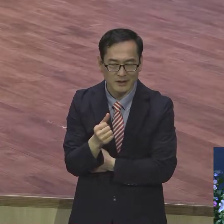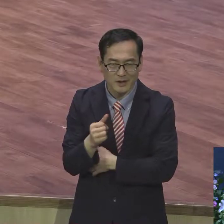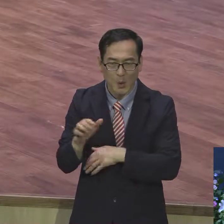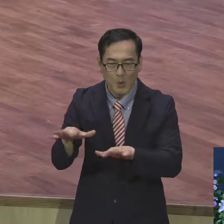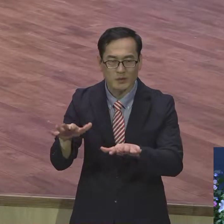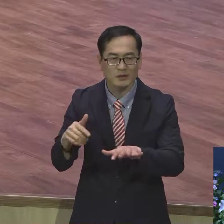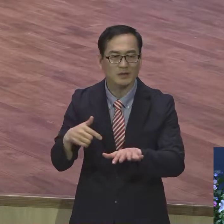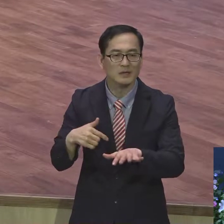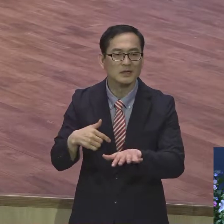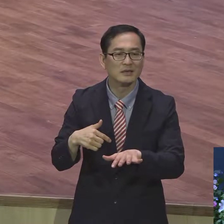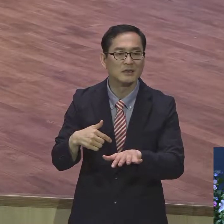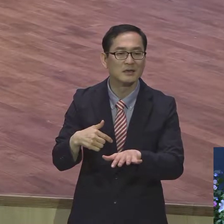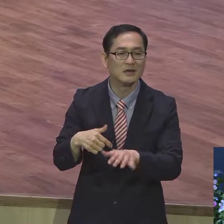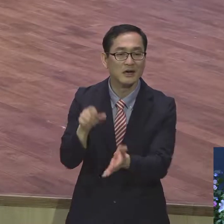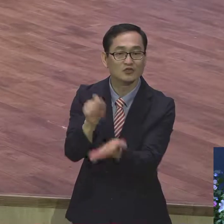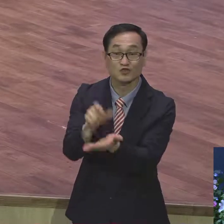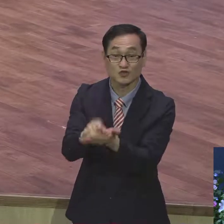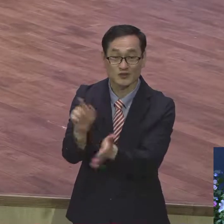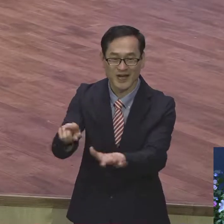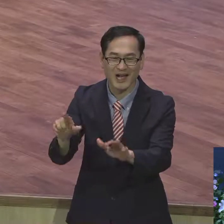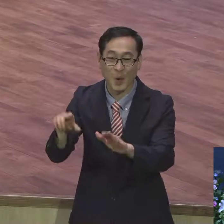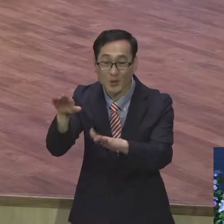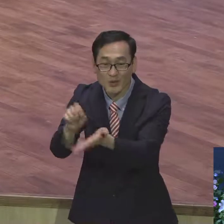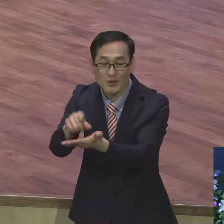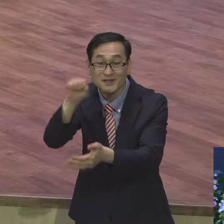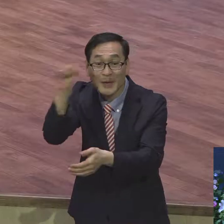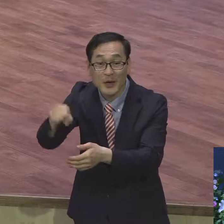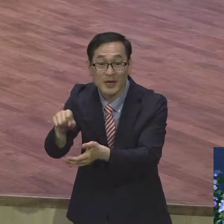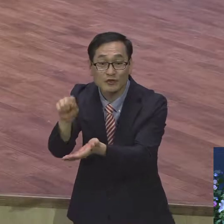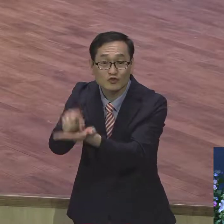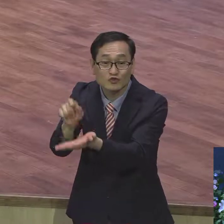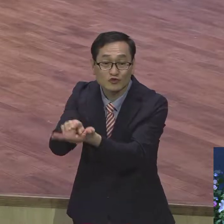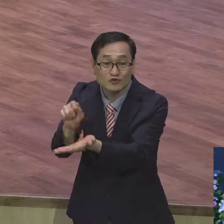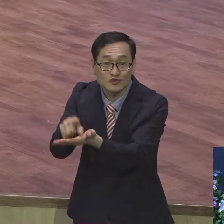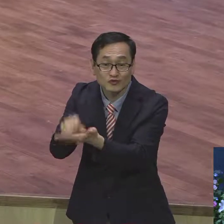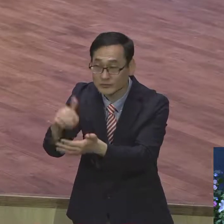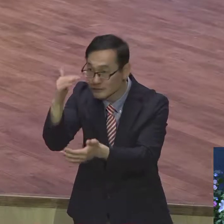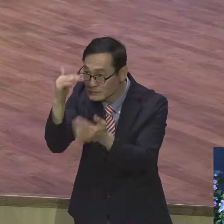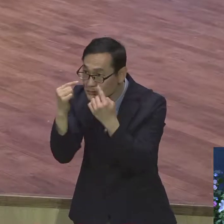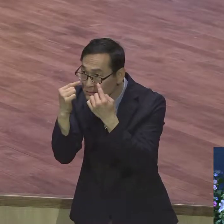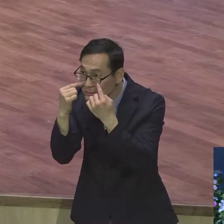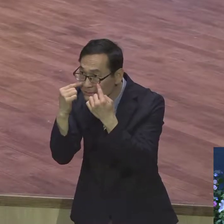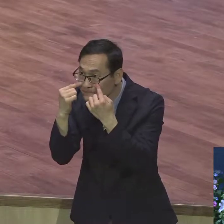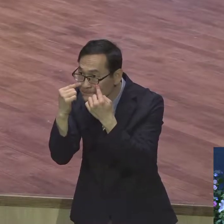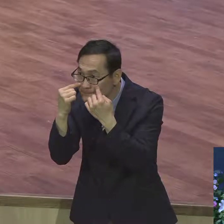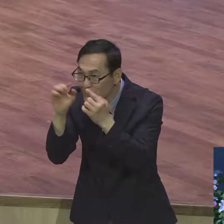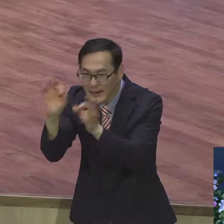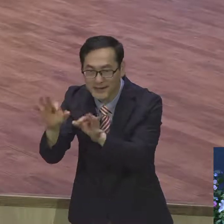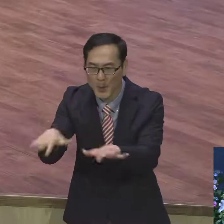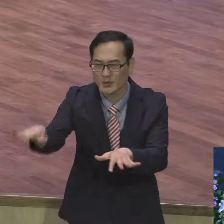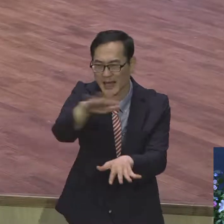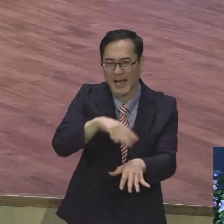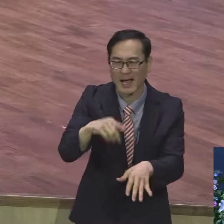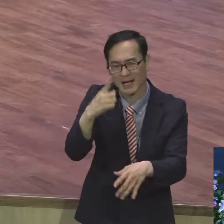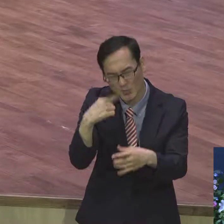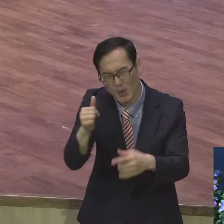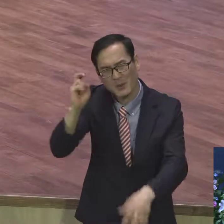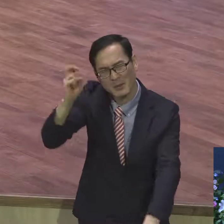예배 때 교인들이 많이 작게 오겠는데 했는데 역시 우리 교회의 성도들은 성령의 사람이라 축구를 받든 안 받든